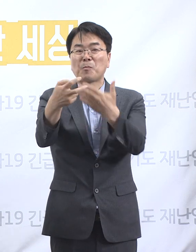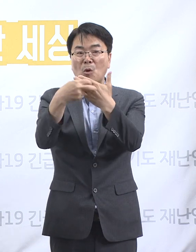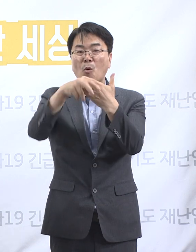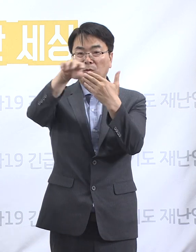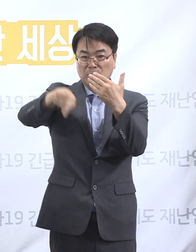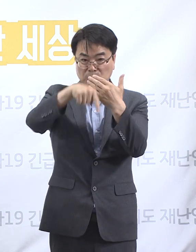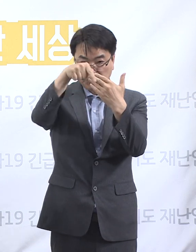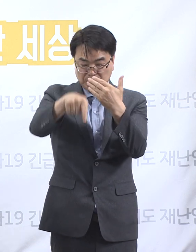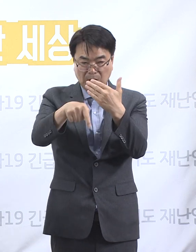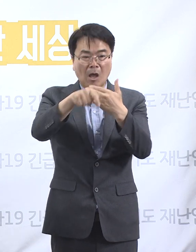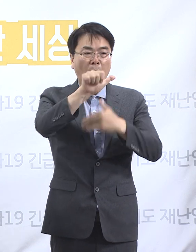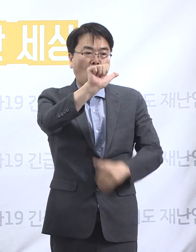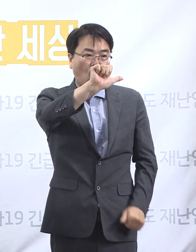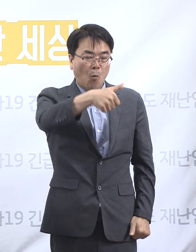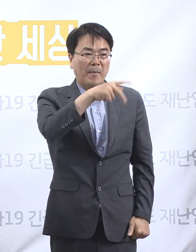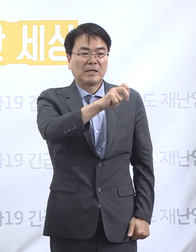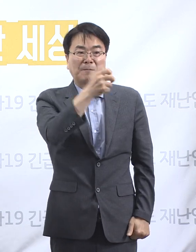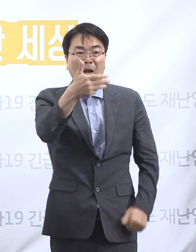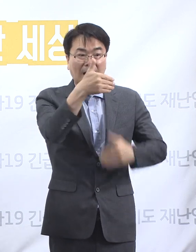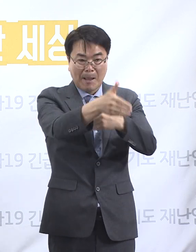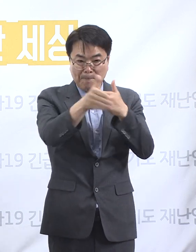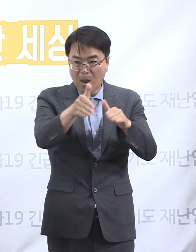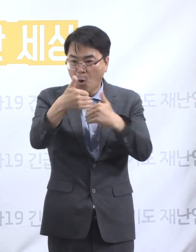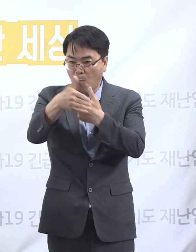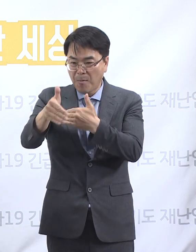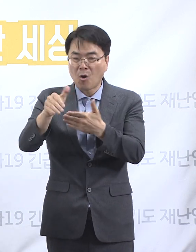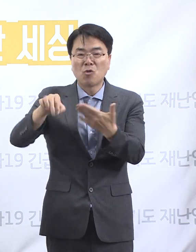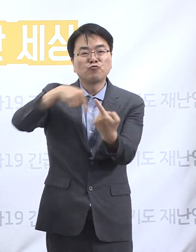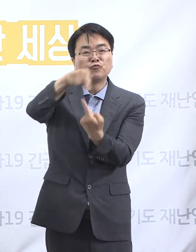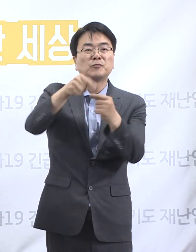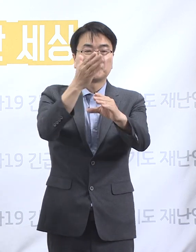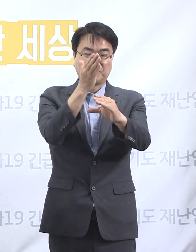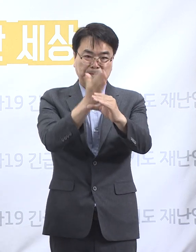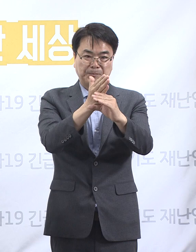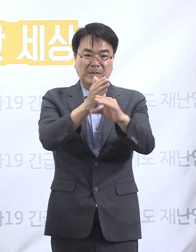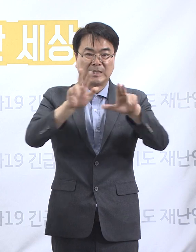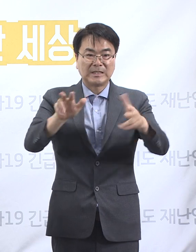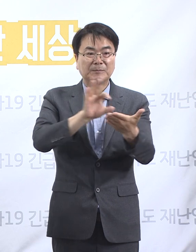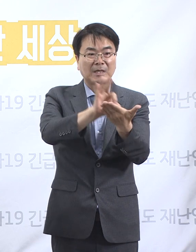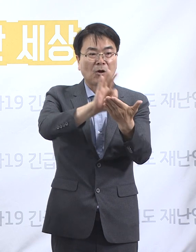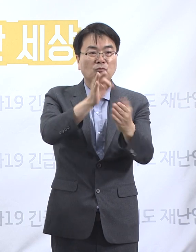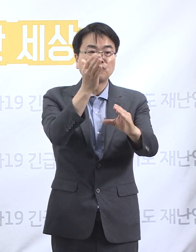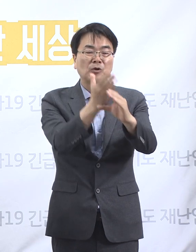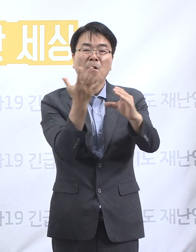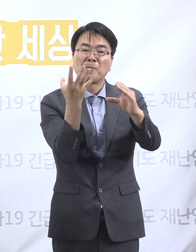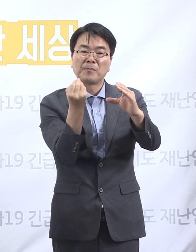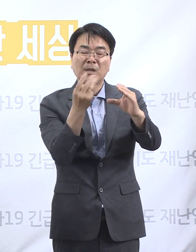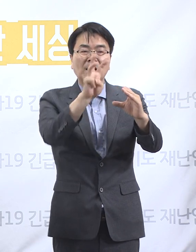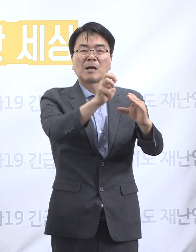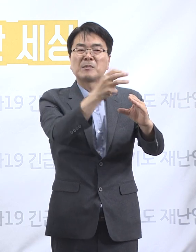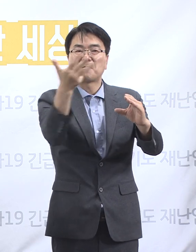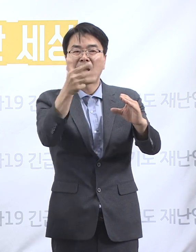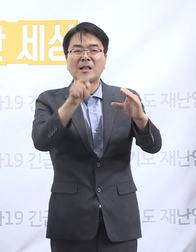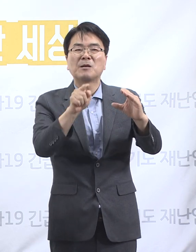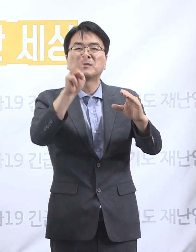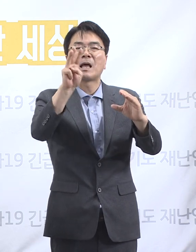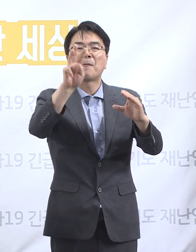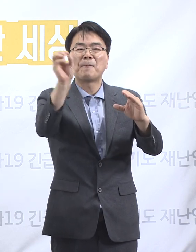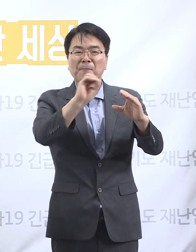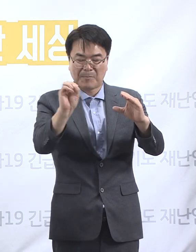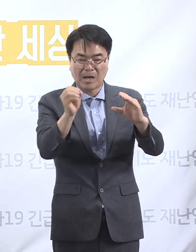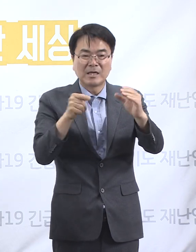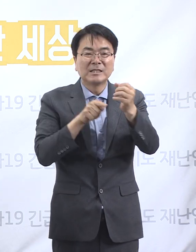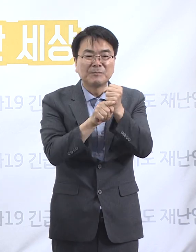528개의 확진자 치료병상을 확보하고 있고 현재 사용 중인 병상은 38.3%인